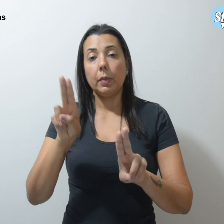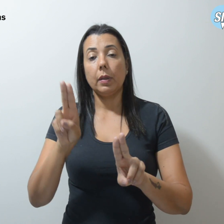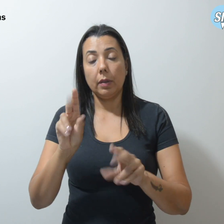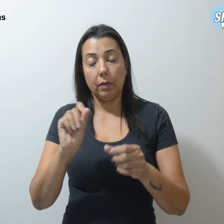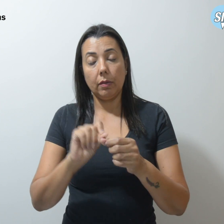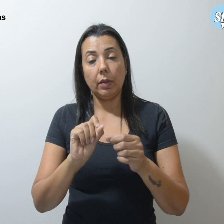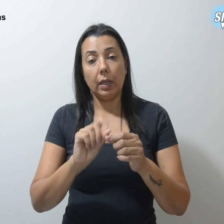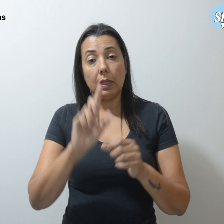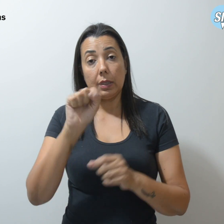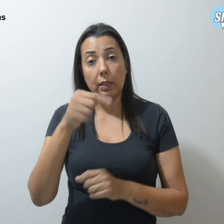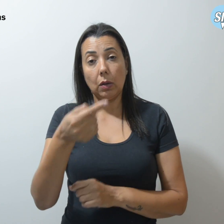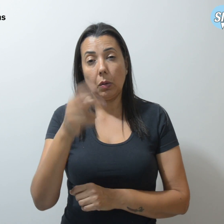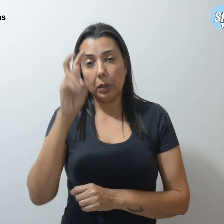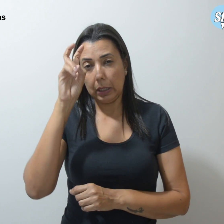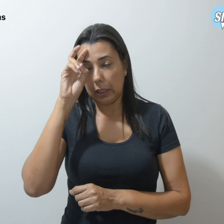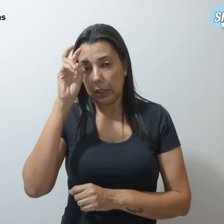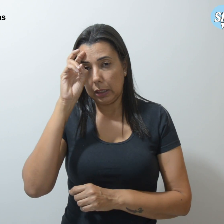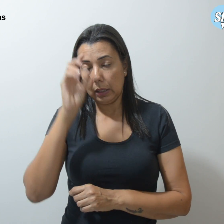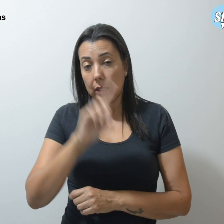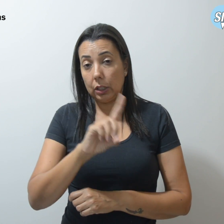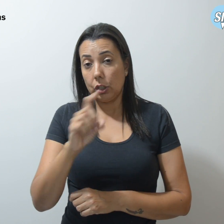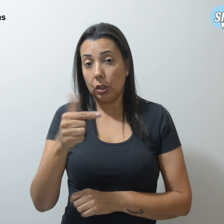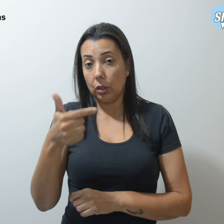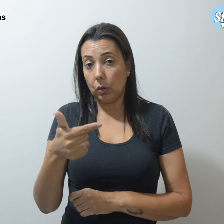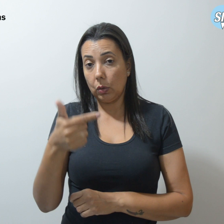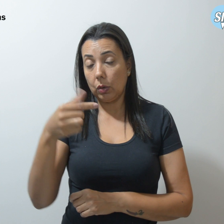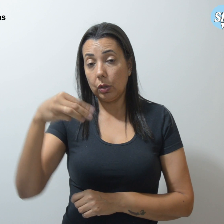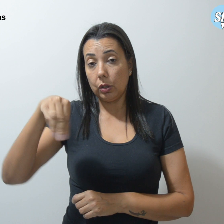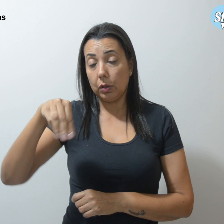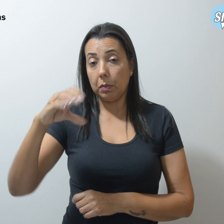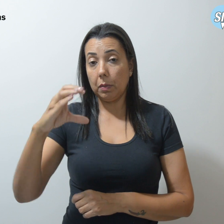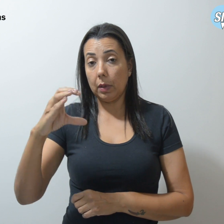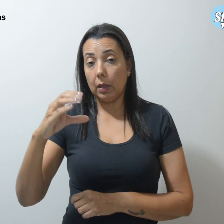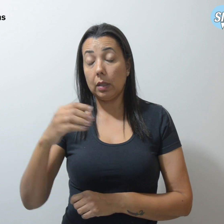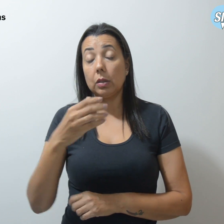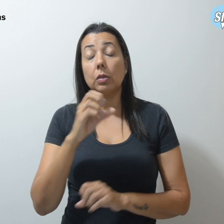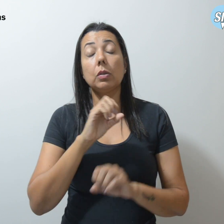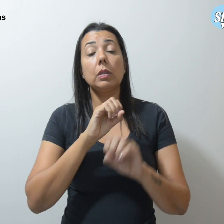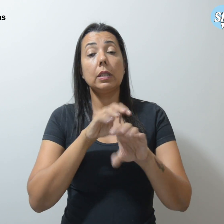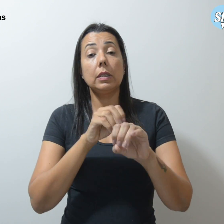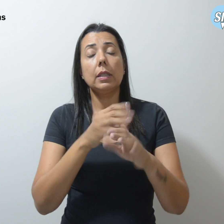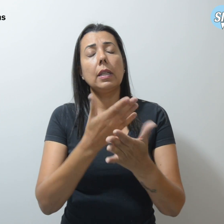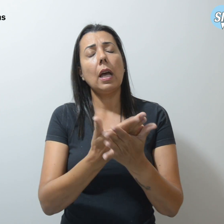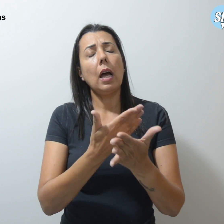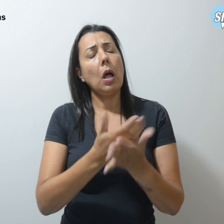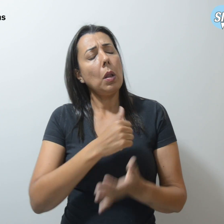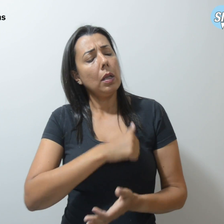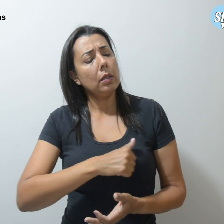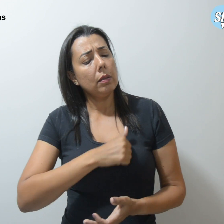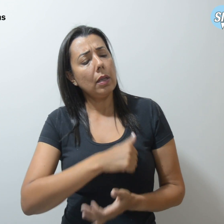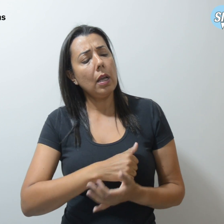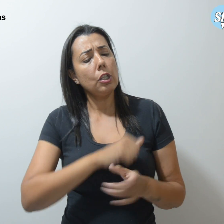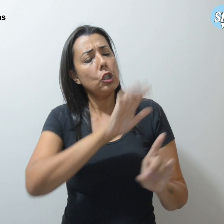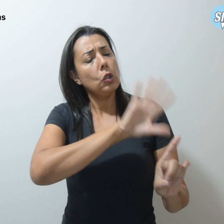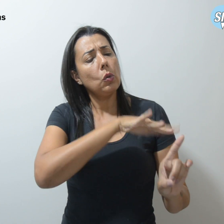na próxima quinta-feira, dia 2 de março, uma aula da saudade em homenagem ao professor